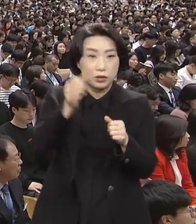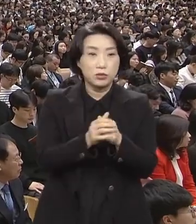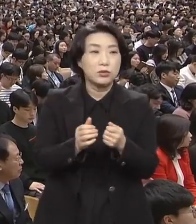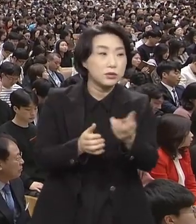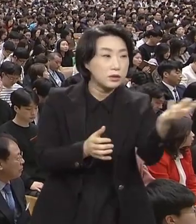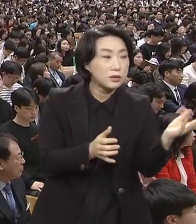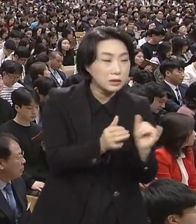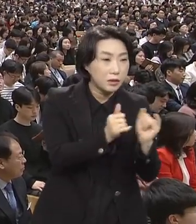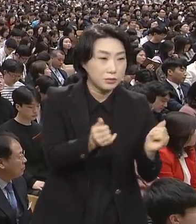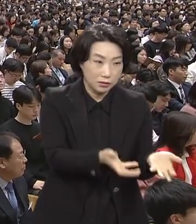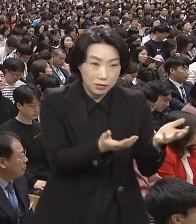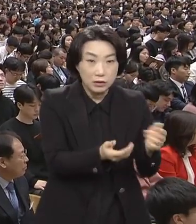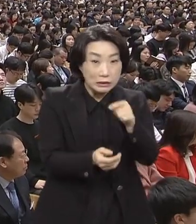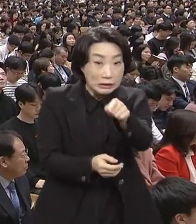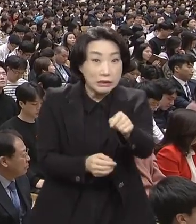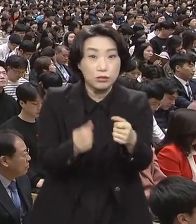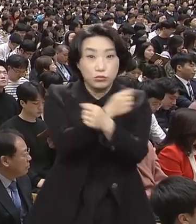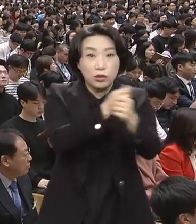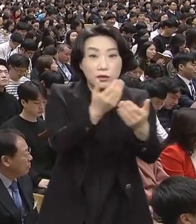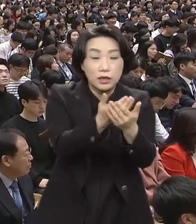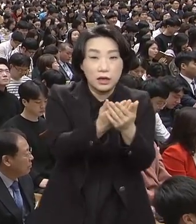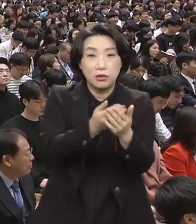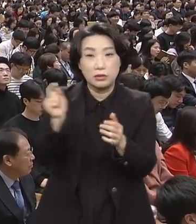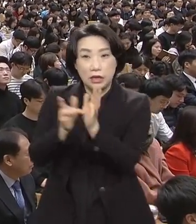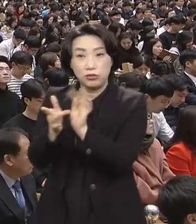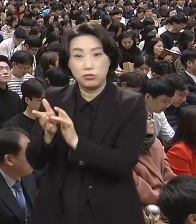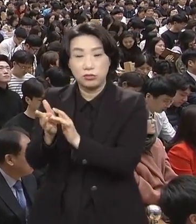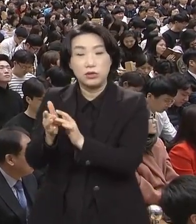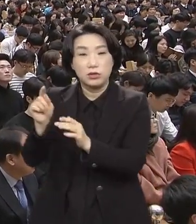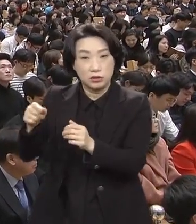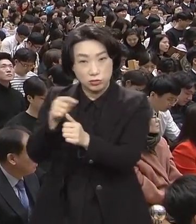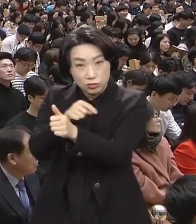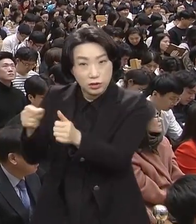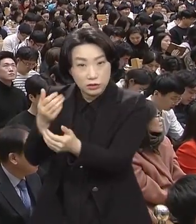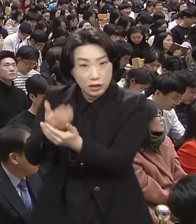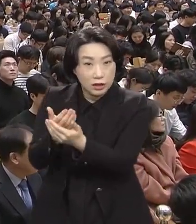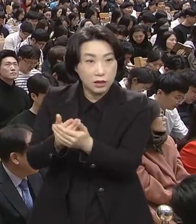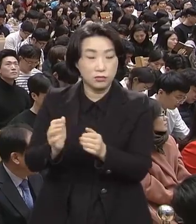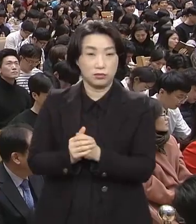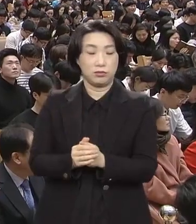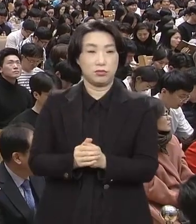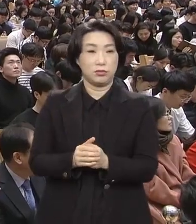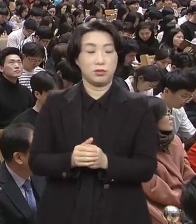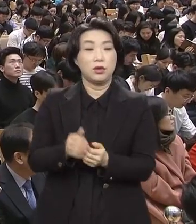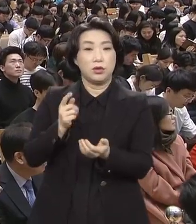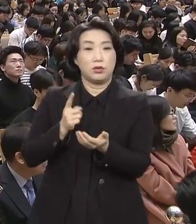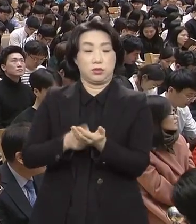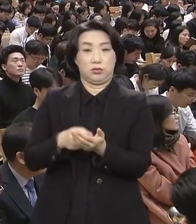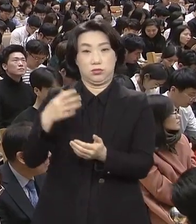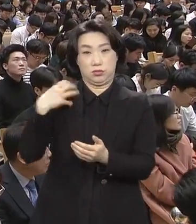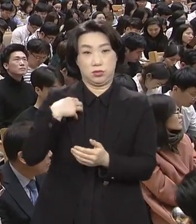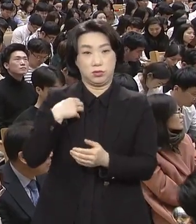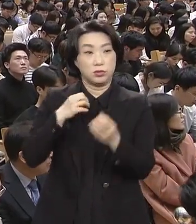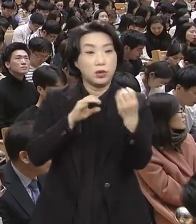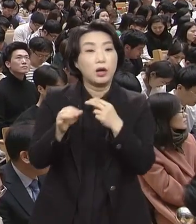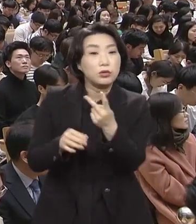바라바를 달라하게 하고 예수를 멸하자 하게 하였더니 총독이 대답하여 가로돼 둘 중에 누구를 너희에게